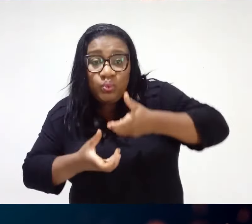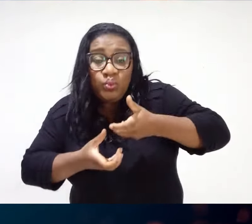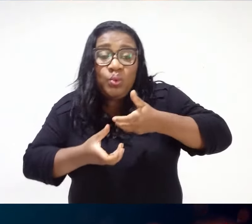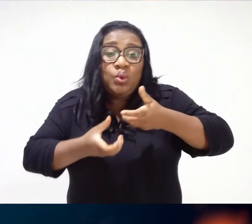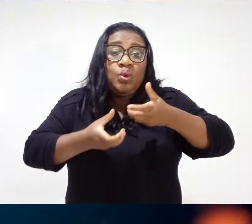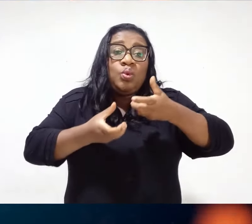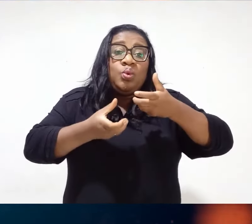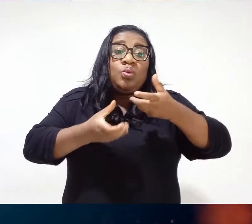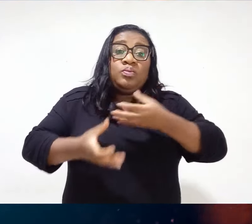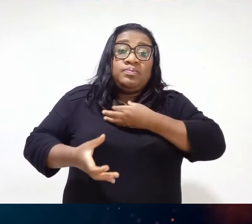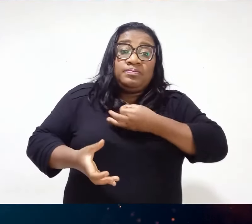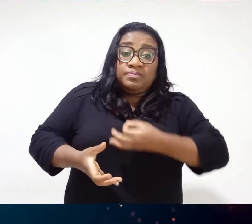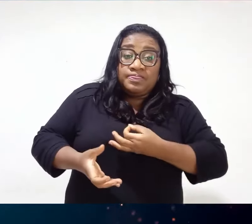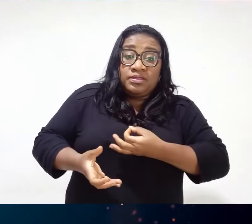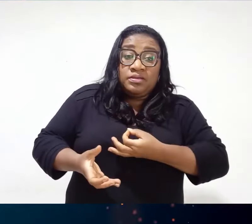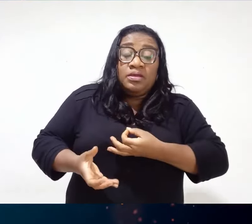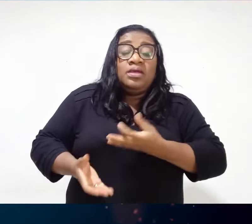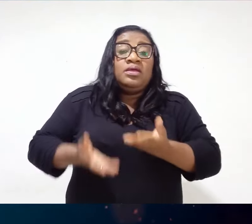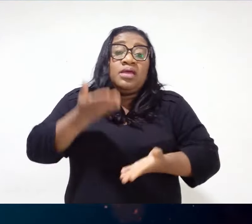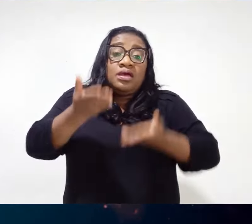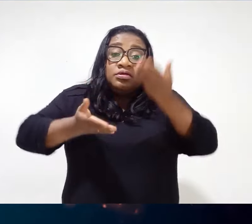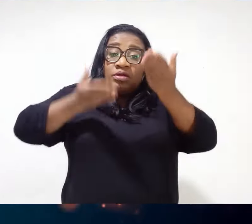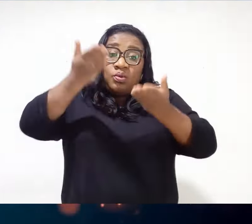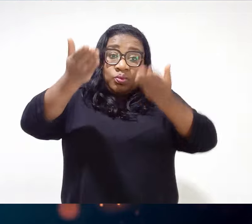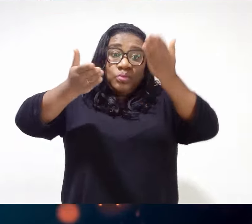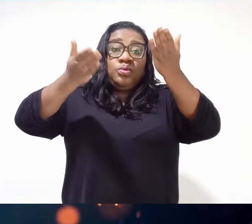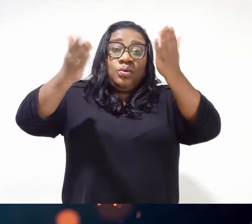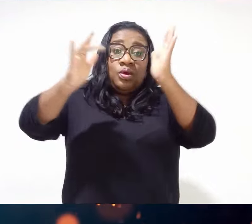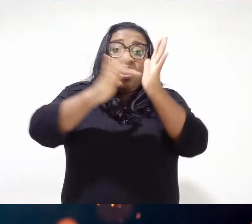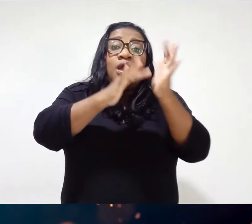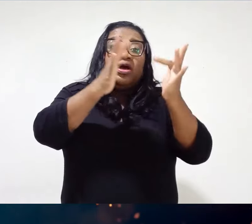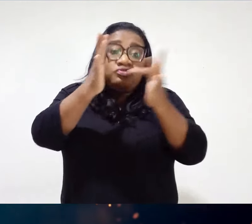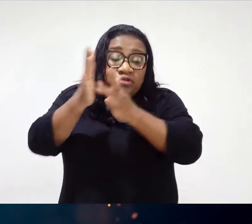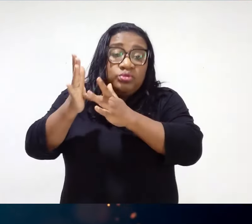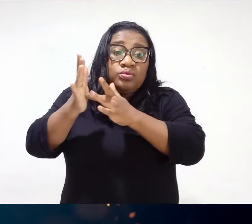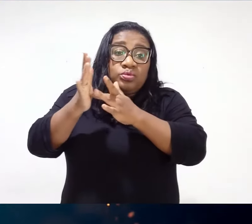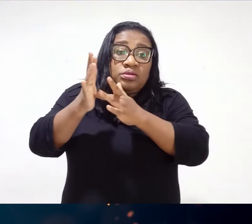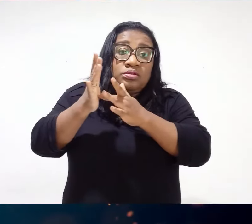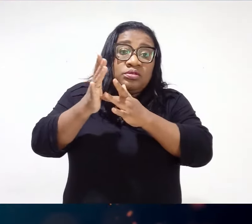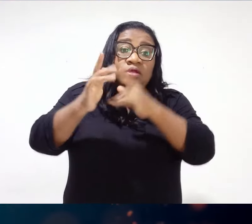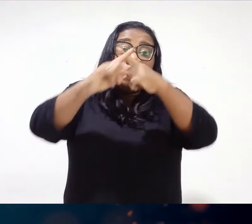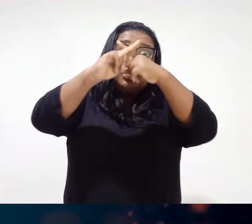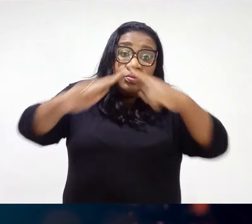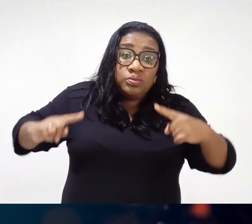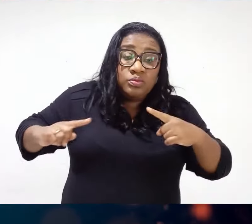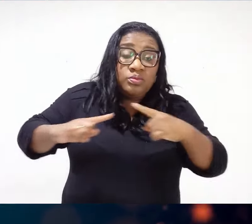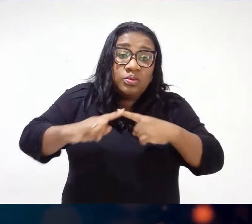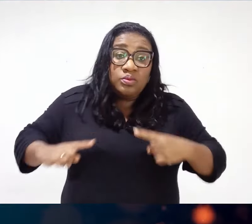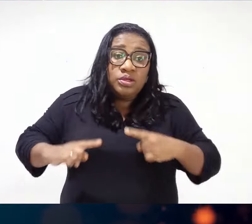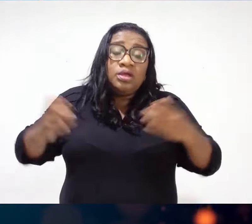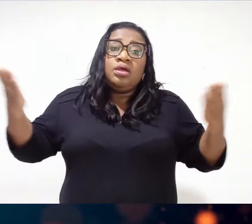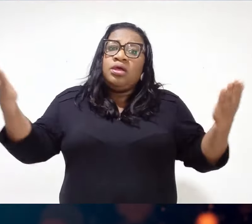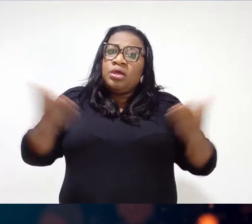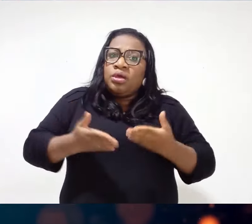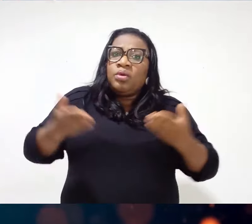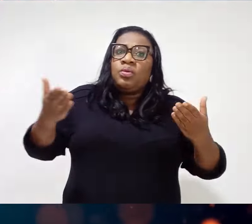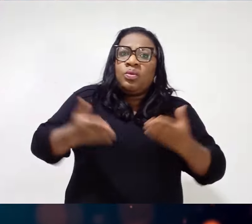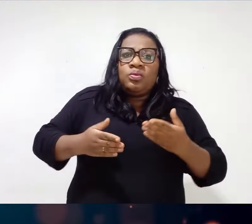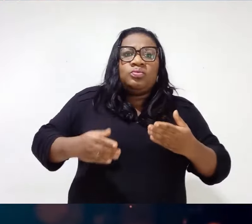medalha de bronze, exaltou a Jesus, né, ali na Sport TV E hoje, irmão, eu pensei que nada mais ia superar isso Falei, não, agora